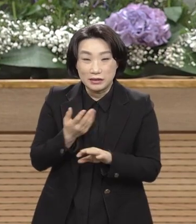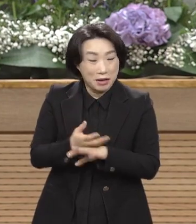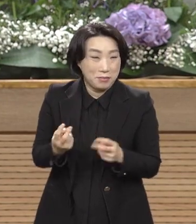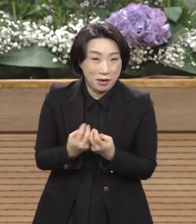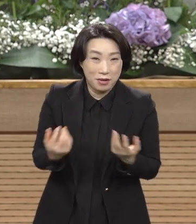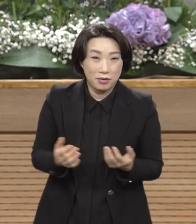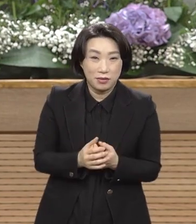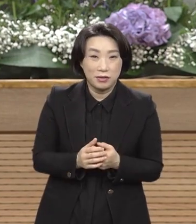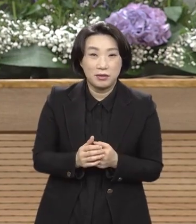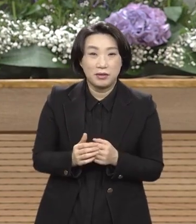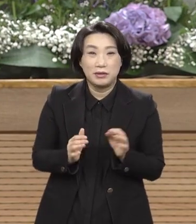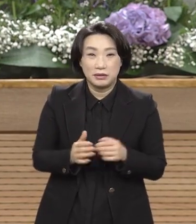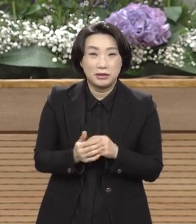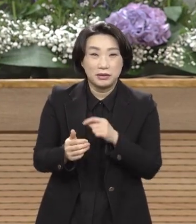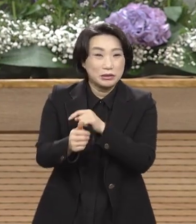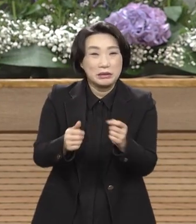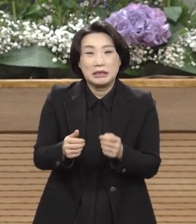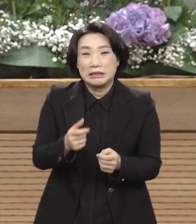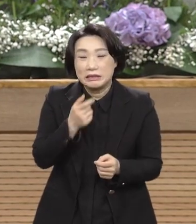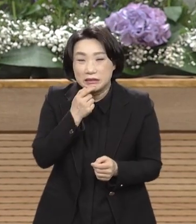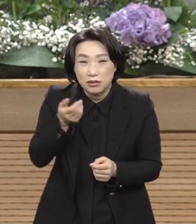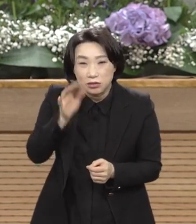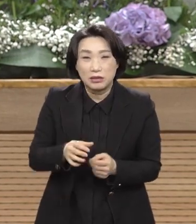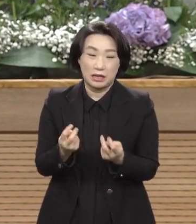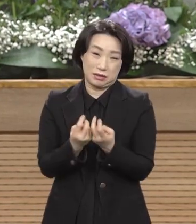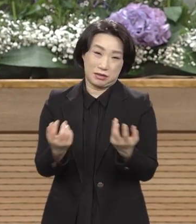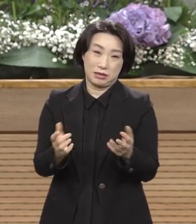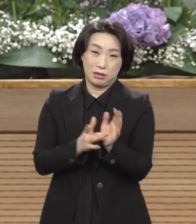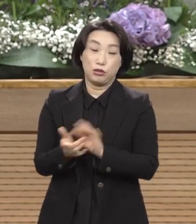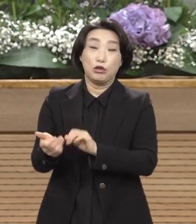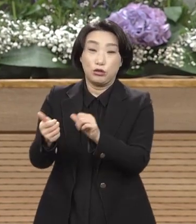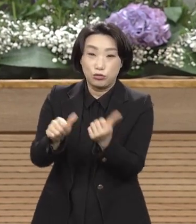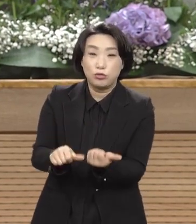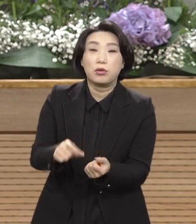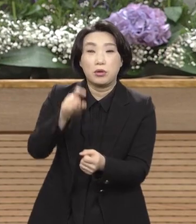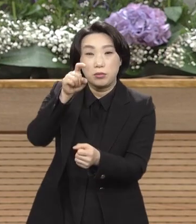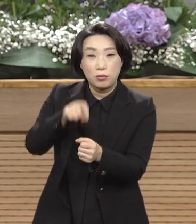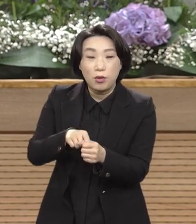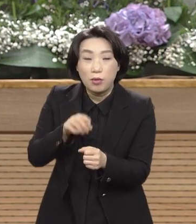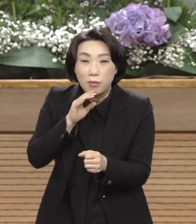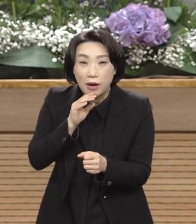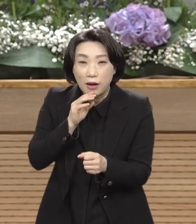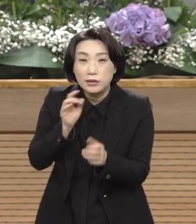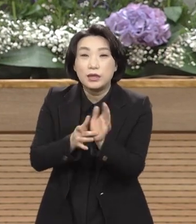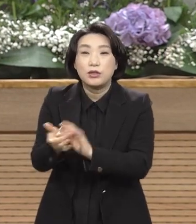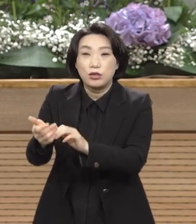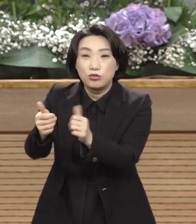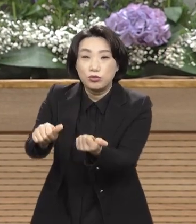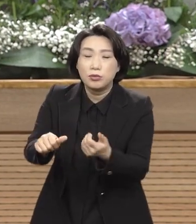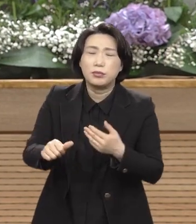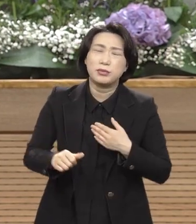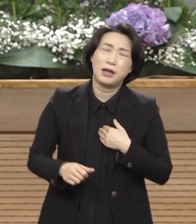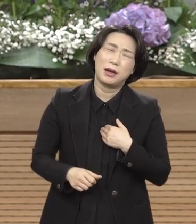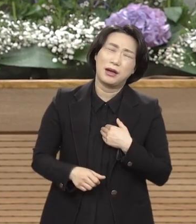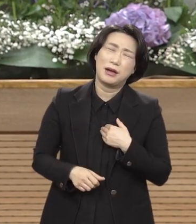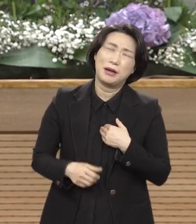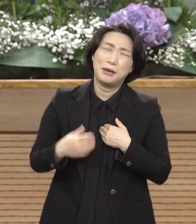그분의 죽음이 나에게 참 감당할 수